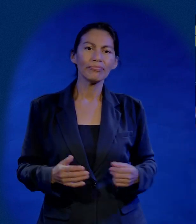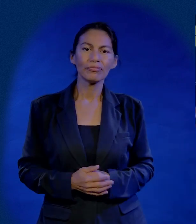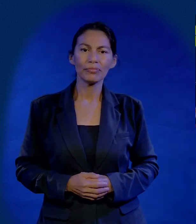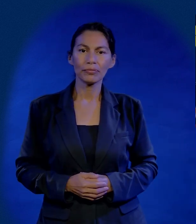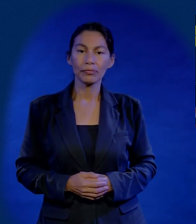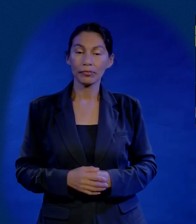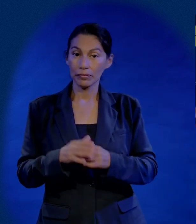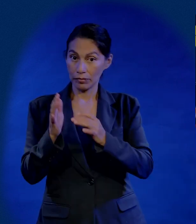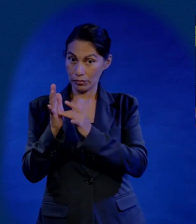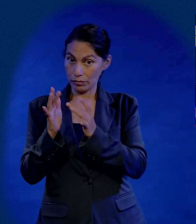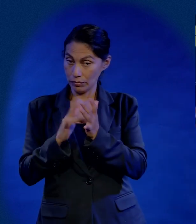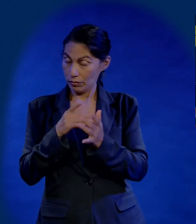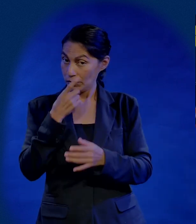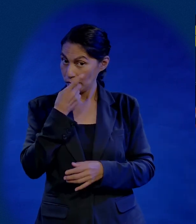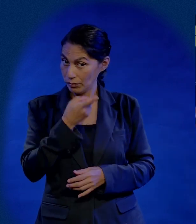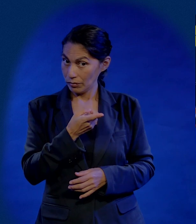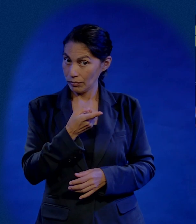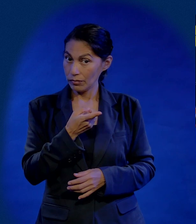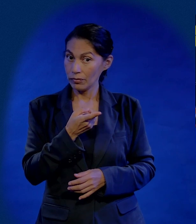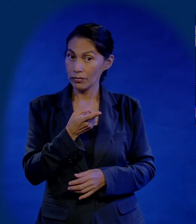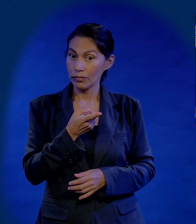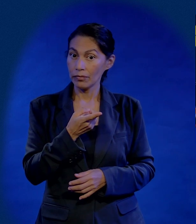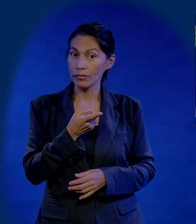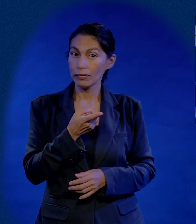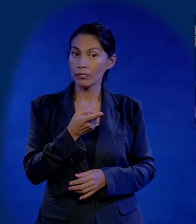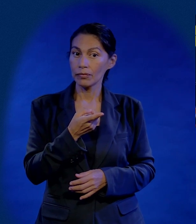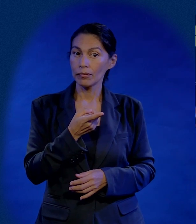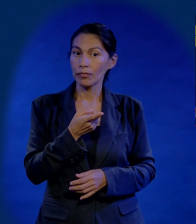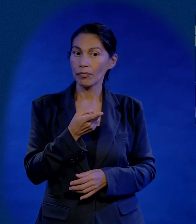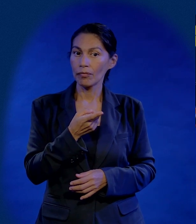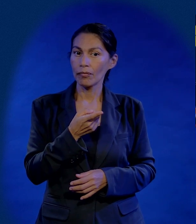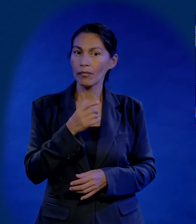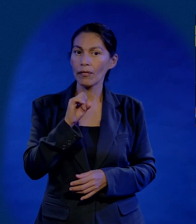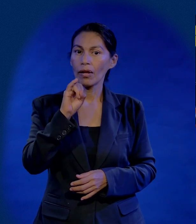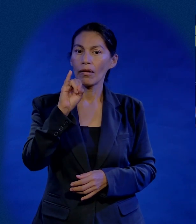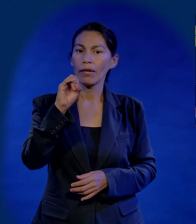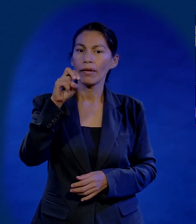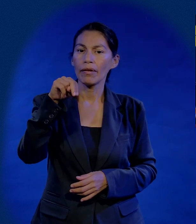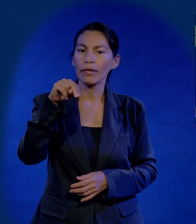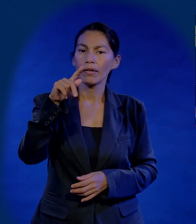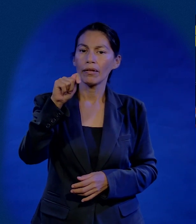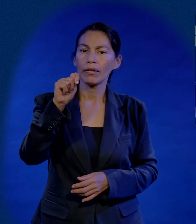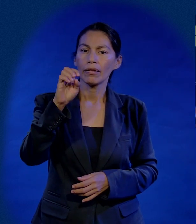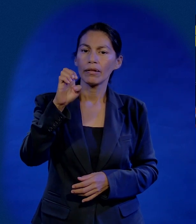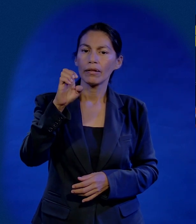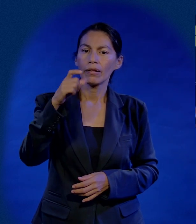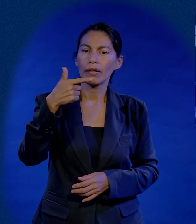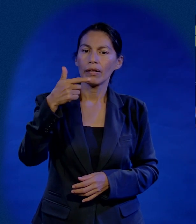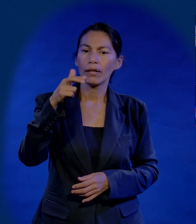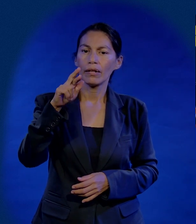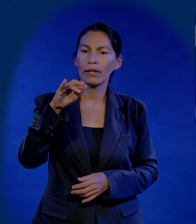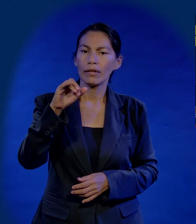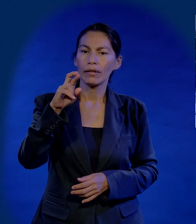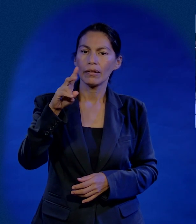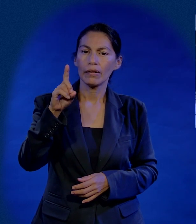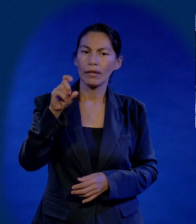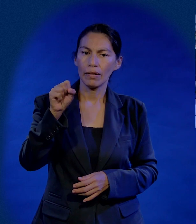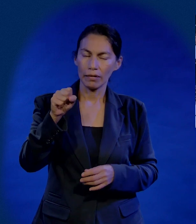extienden los flecos de sus mantos. Jesús está introduciendo un elemento que se llama integridad. Lo